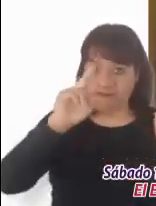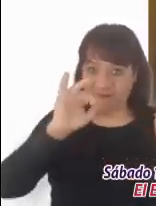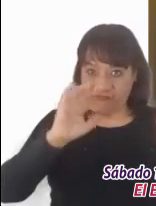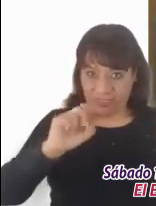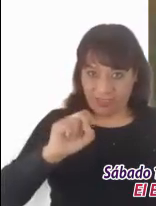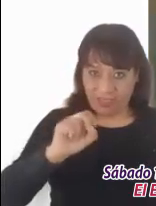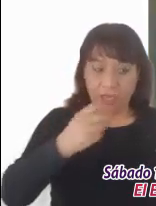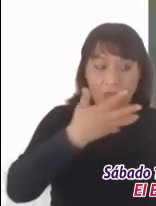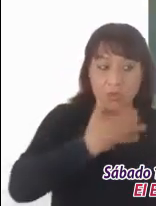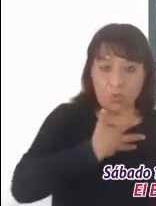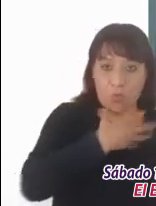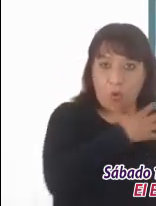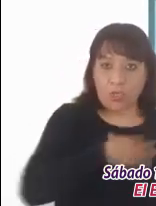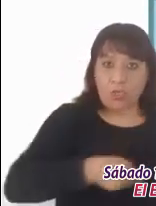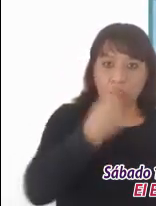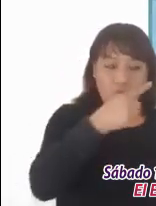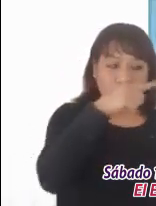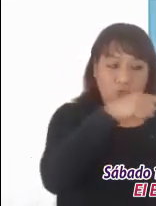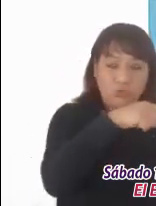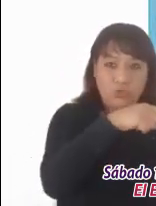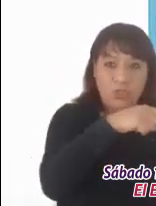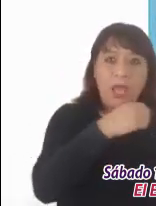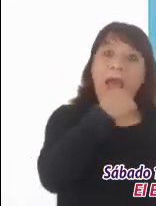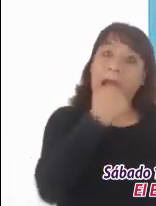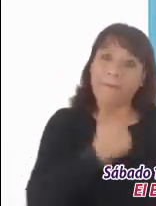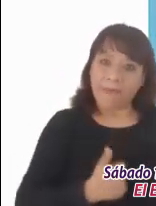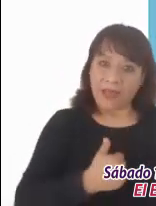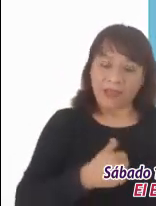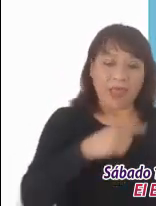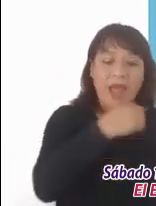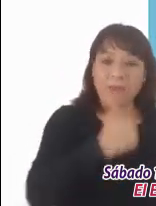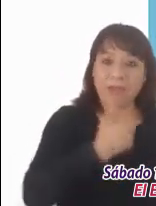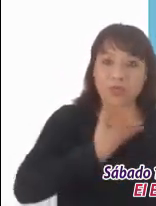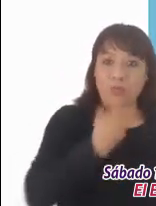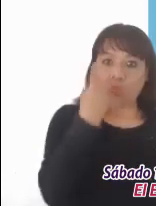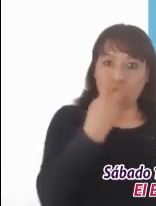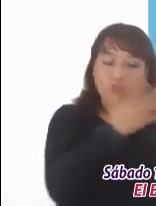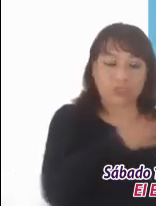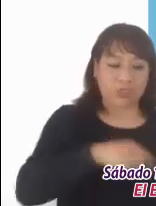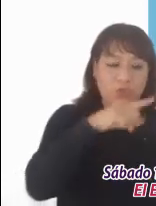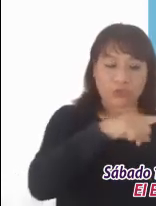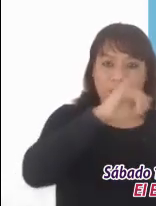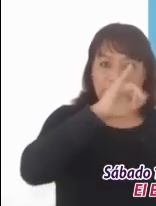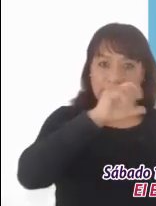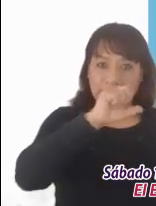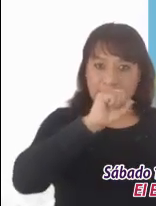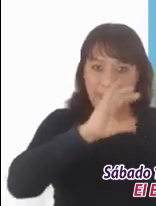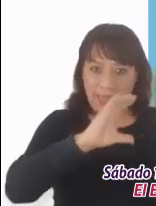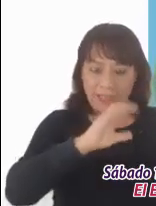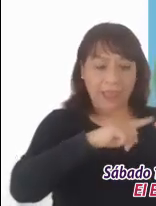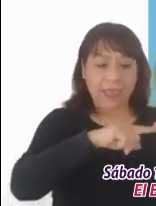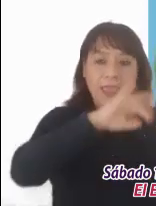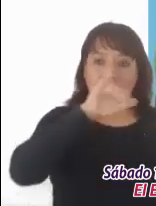Abram engendró a Isaac, Isaac a Jacob, Jacob a Judá y a sus hermanos. Judá engendró de Tamar a